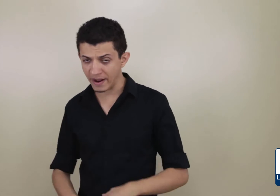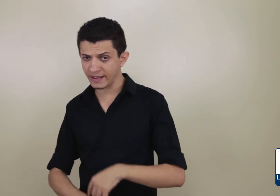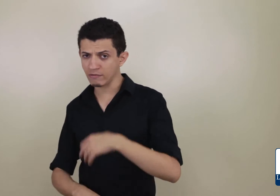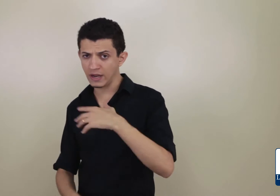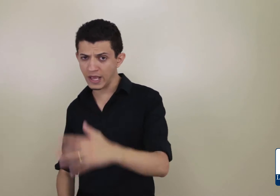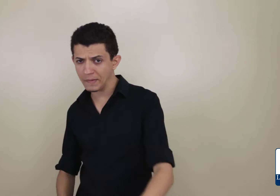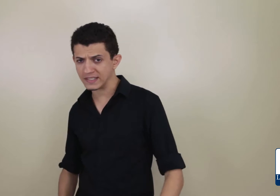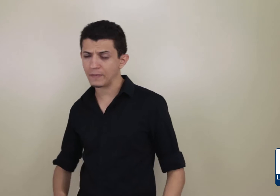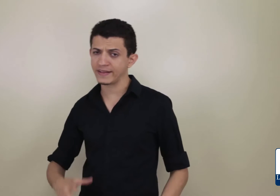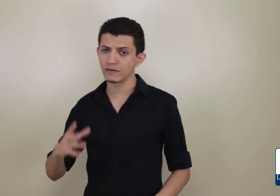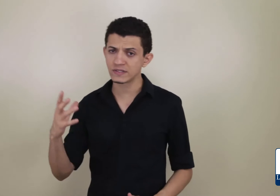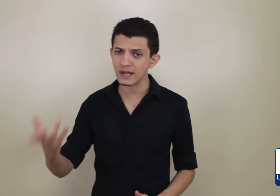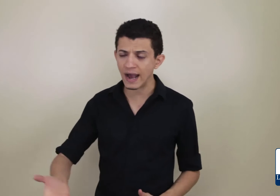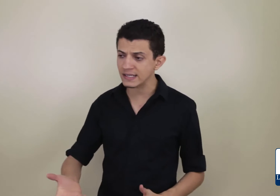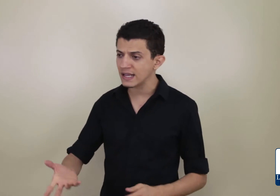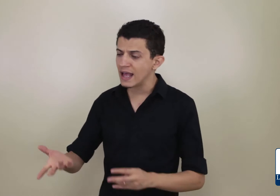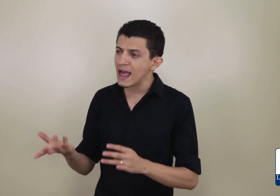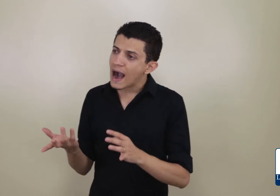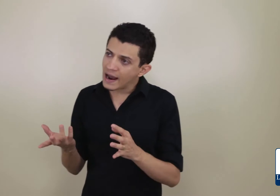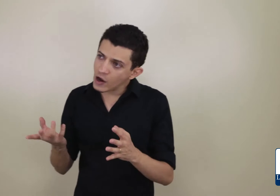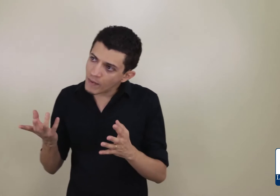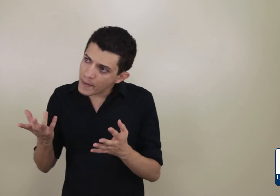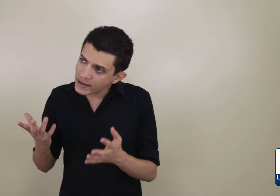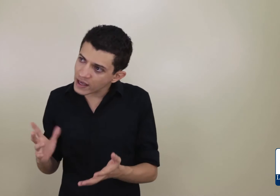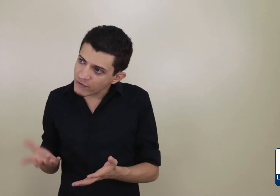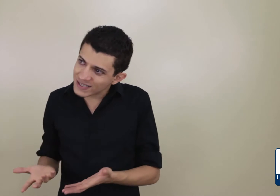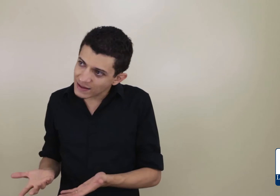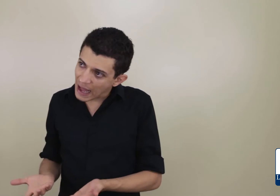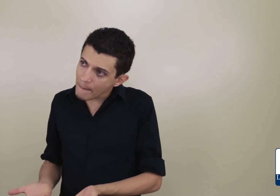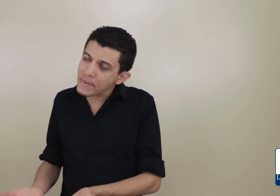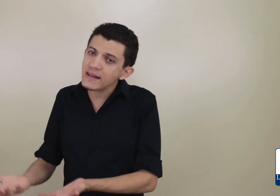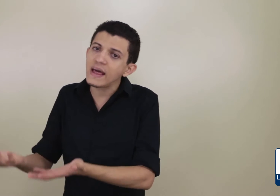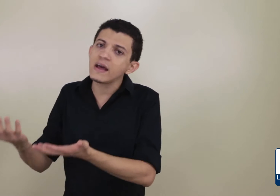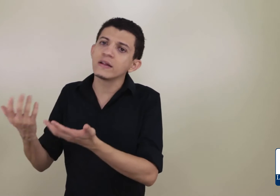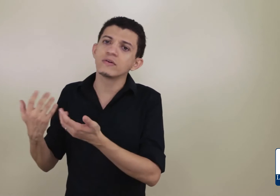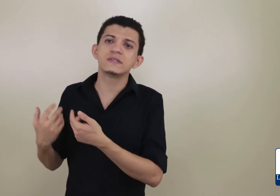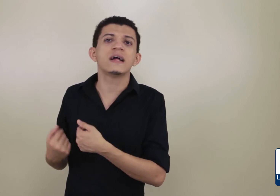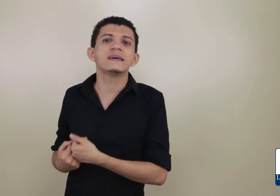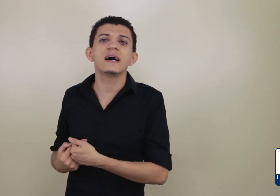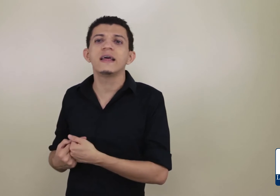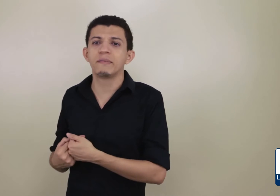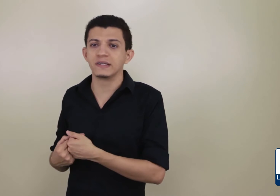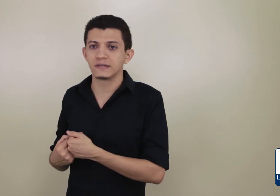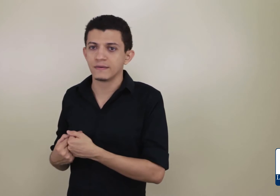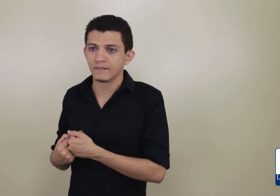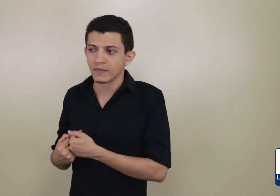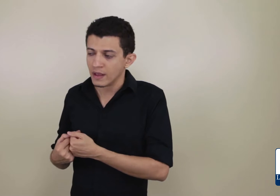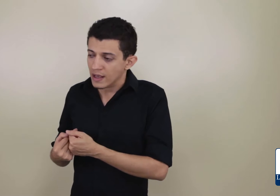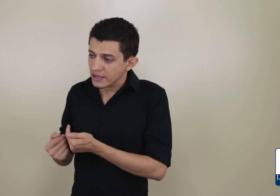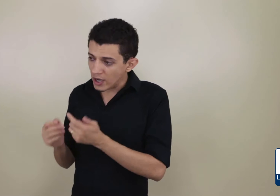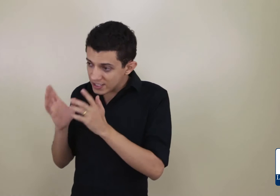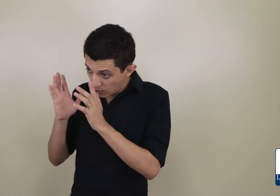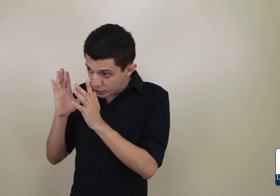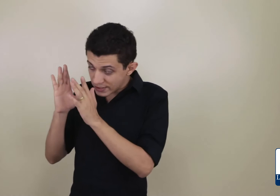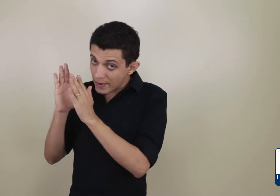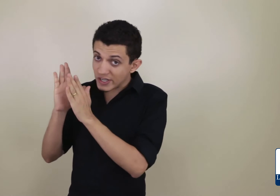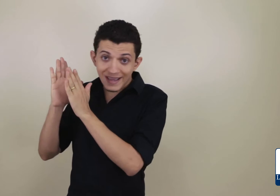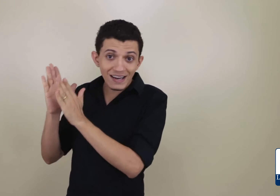aprendendo Libras, aprendendo sinais, ali é um momento em que você está aprendendo os sinais da Libras. Só que são justamente aqueles